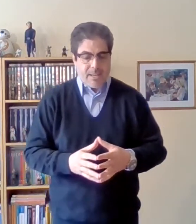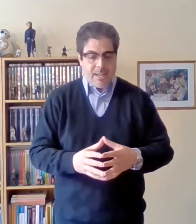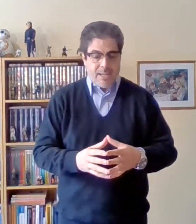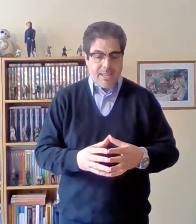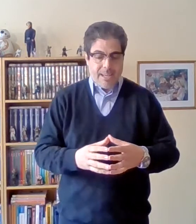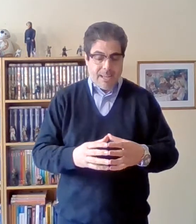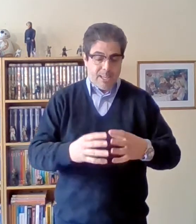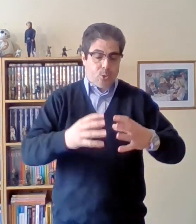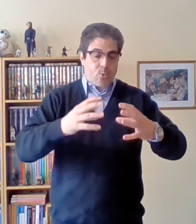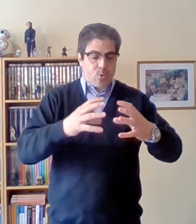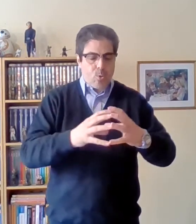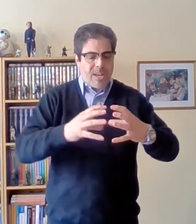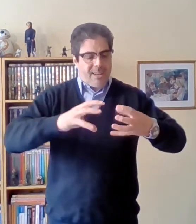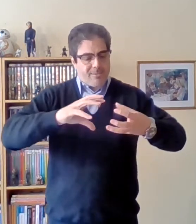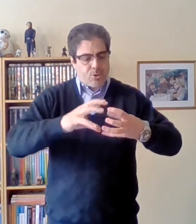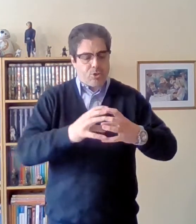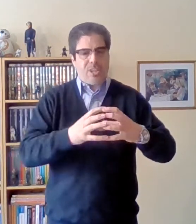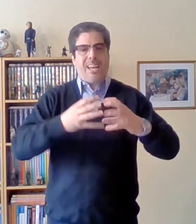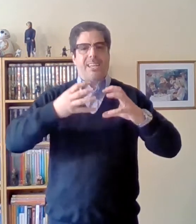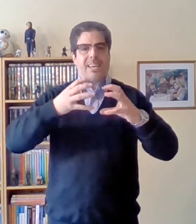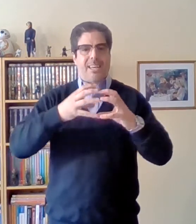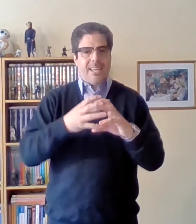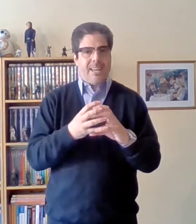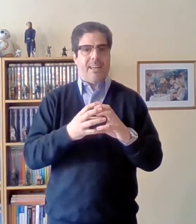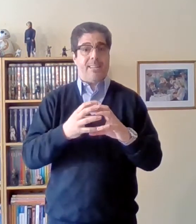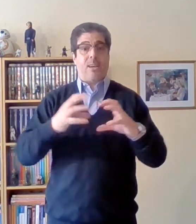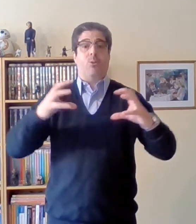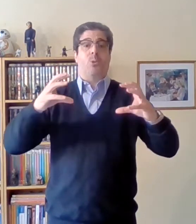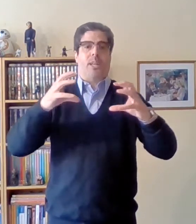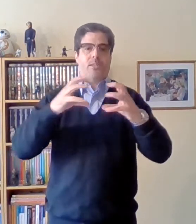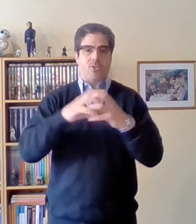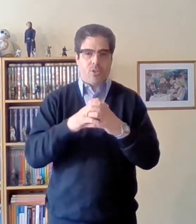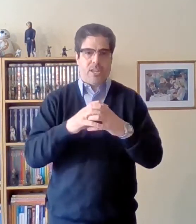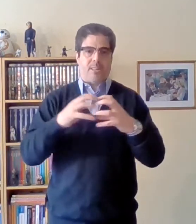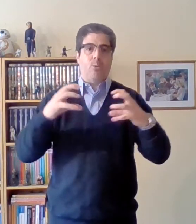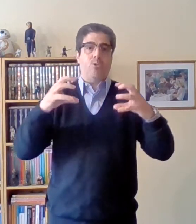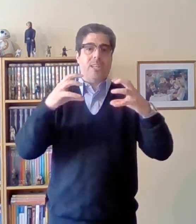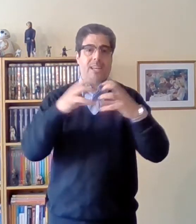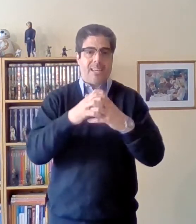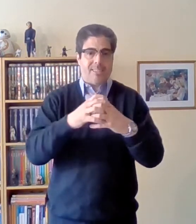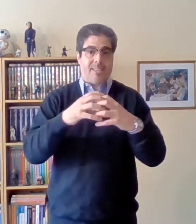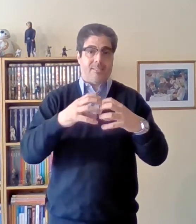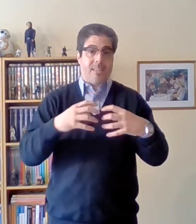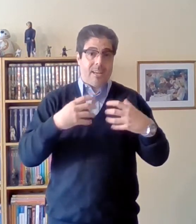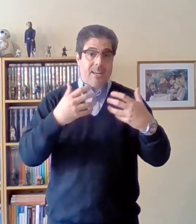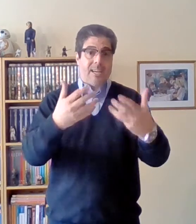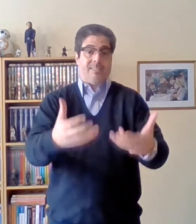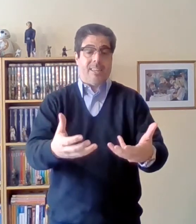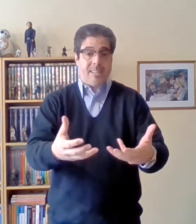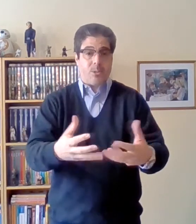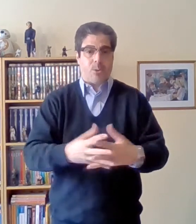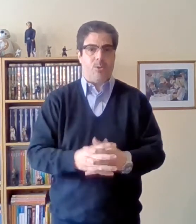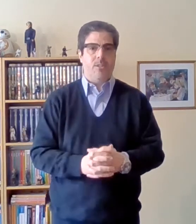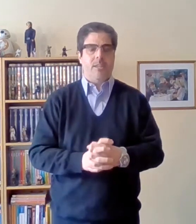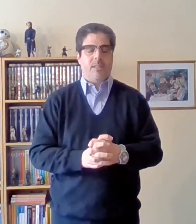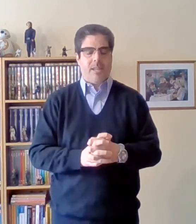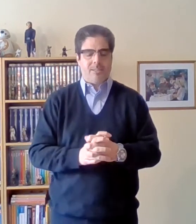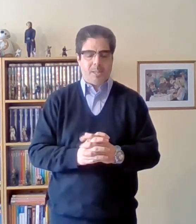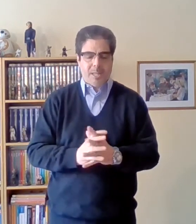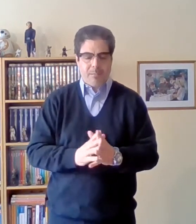la estructura social que genera estas contradicciones esta lucha de clases que se da hacia adentro del sistema